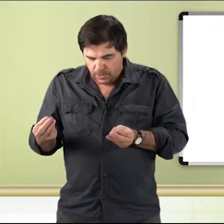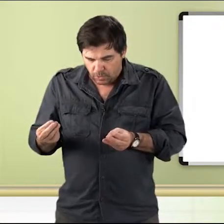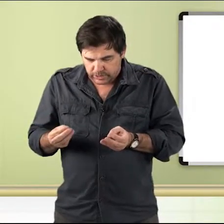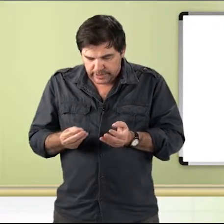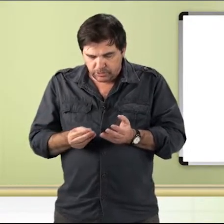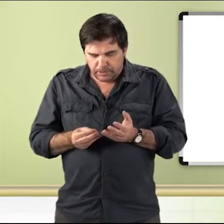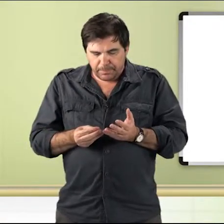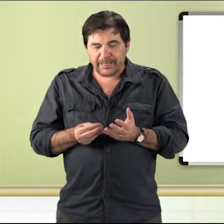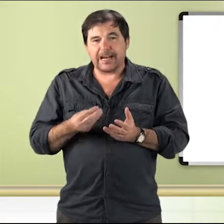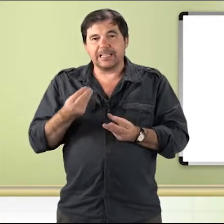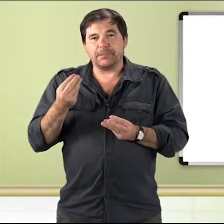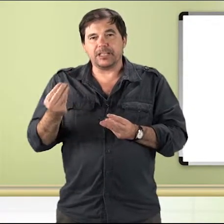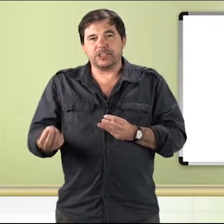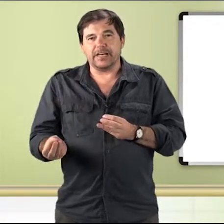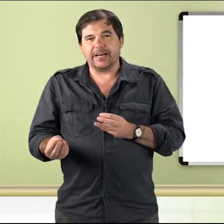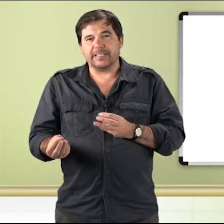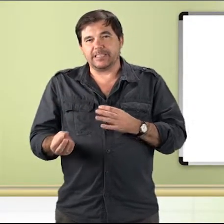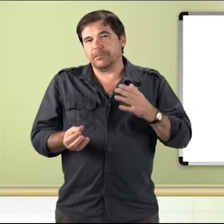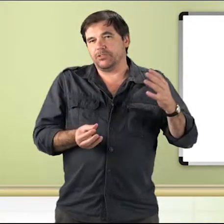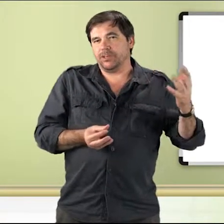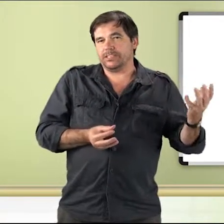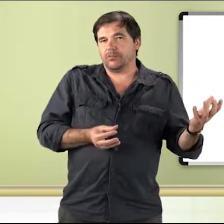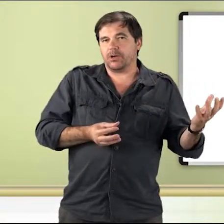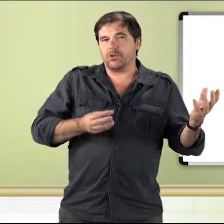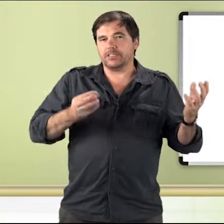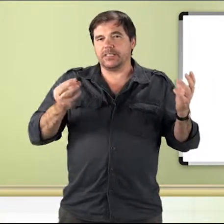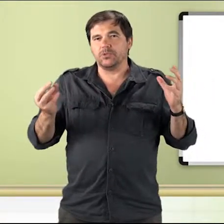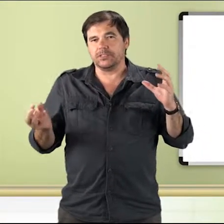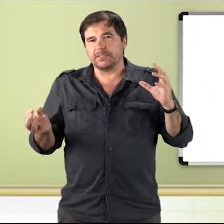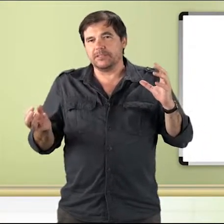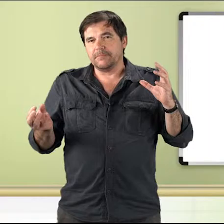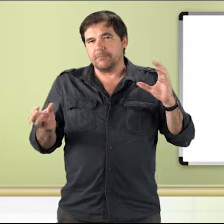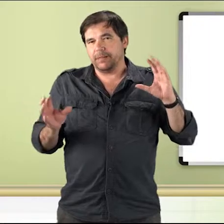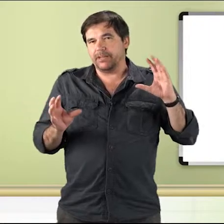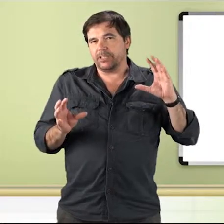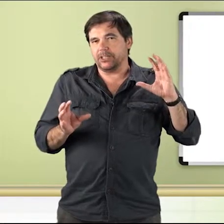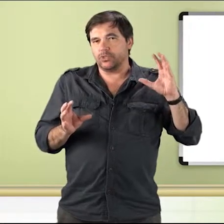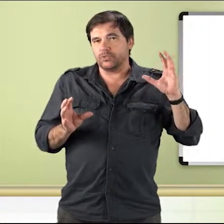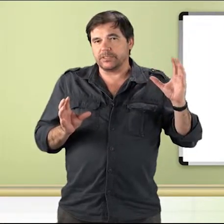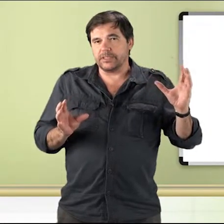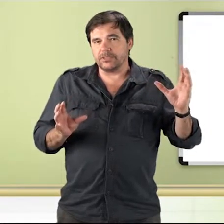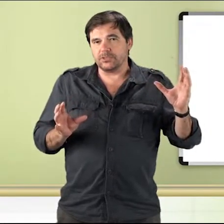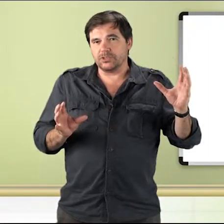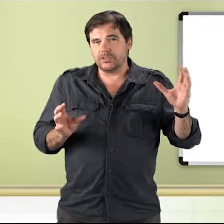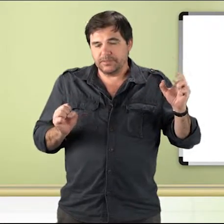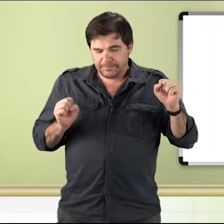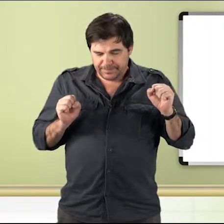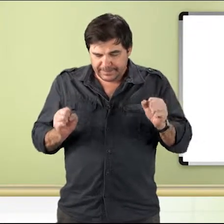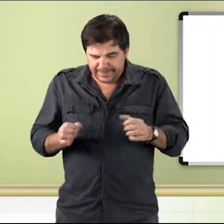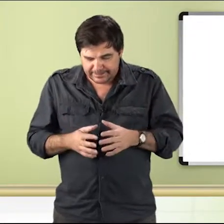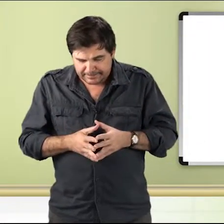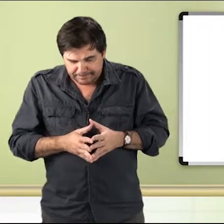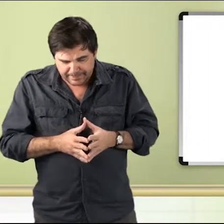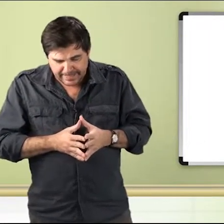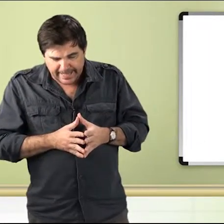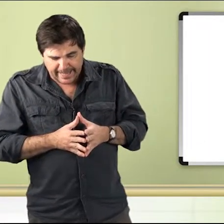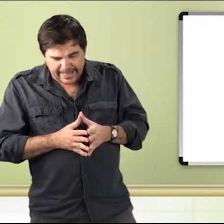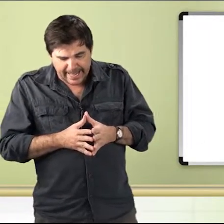conceito de bancada partidária, sabendo diferenciar uma coisa da outra, pegando aqueles conceitos, tá? A